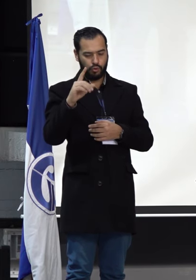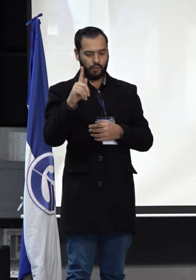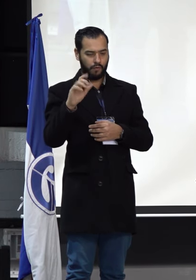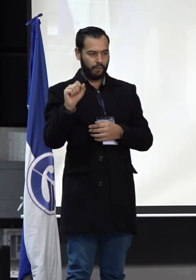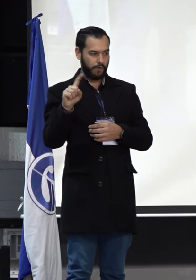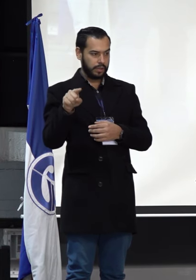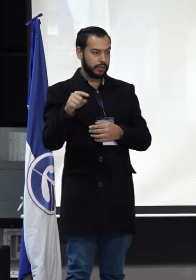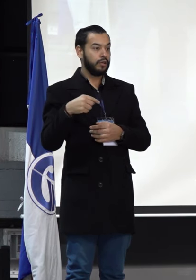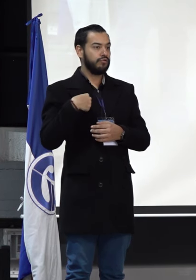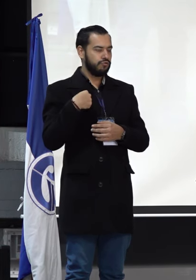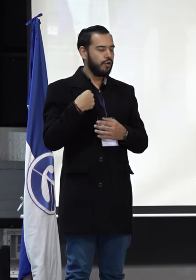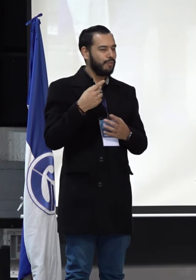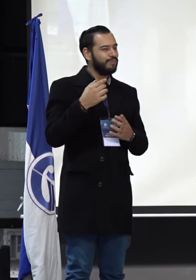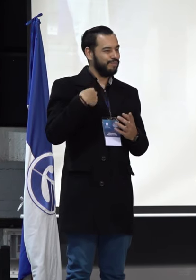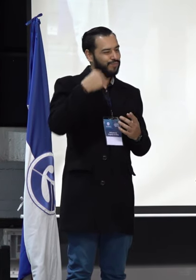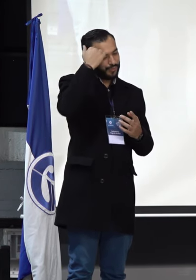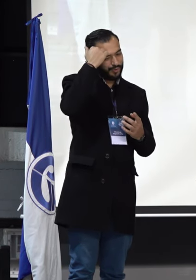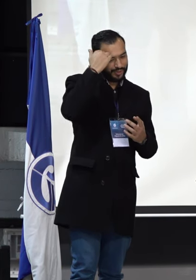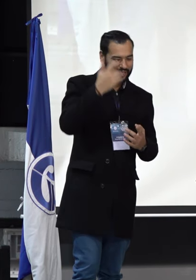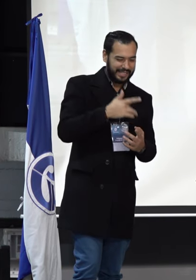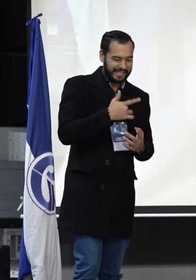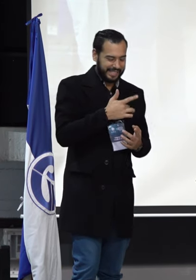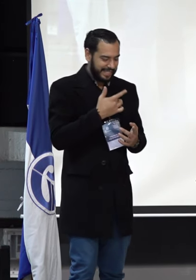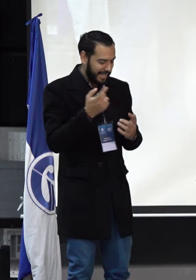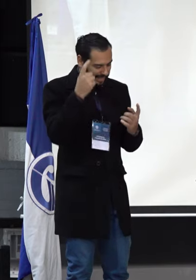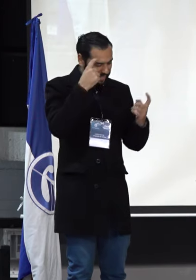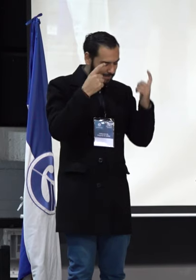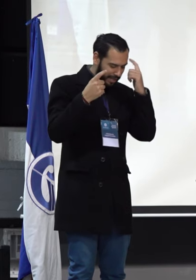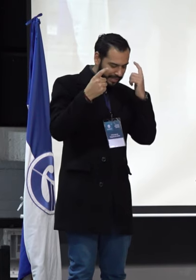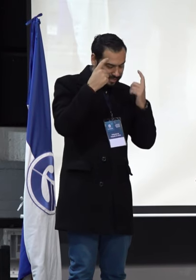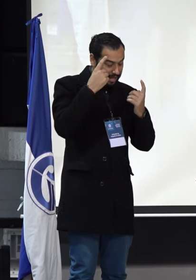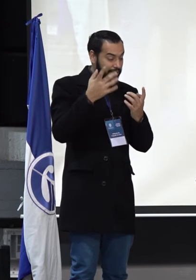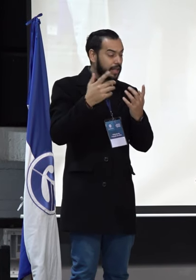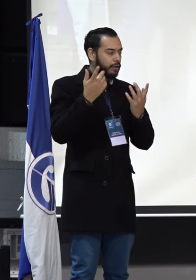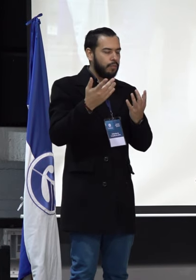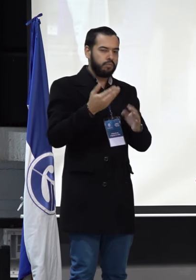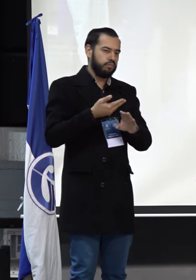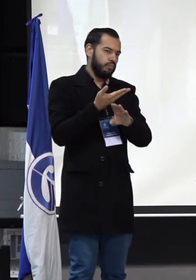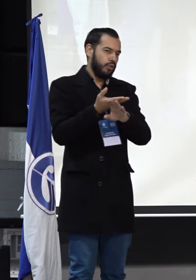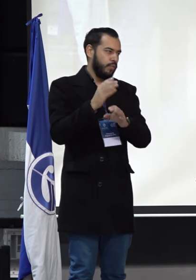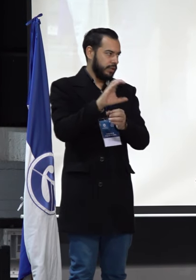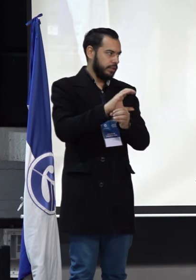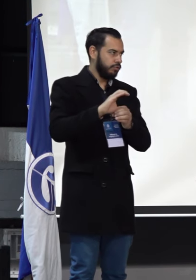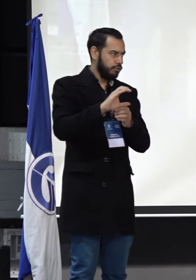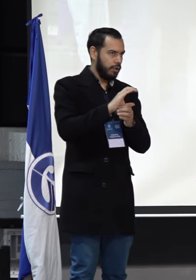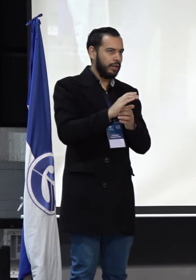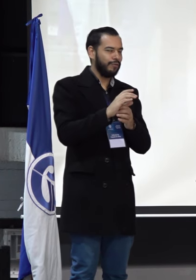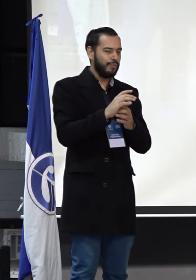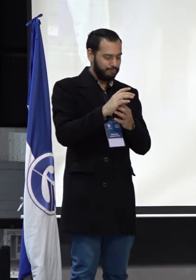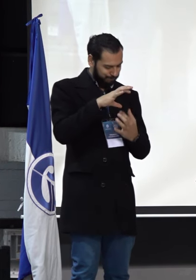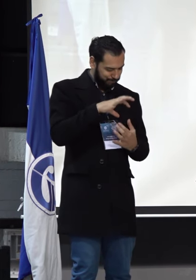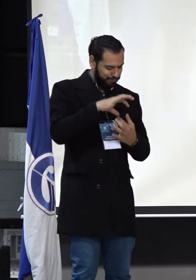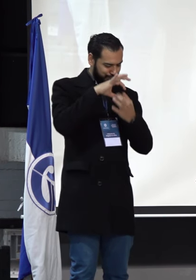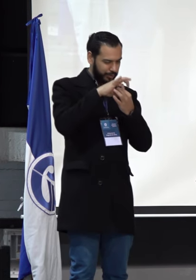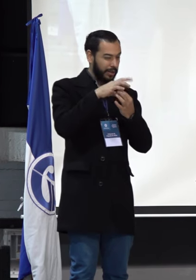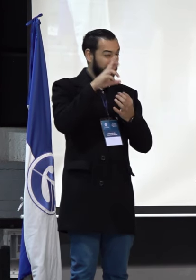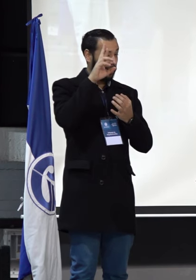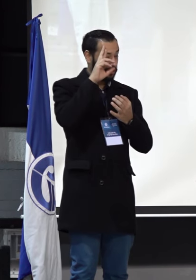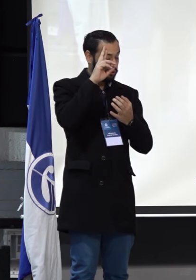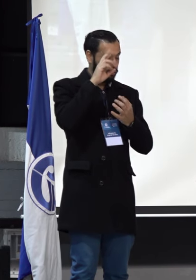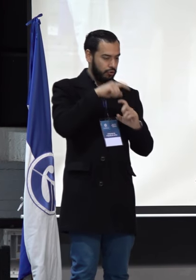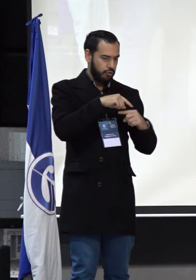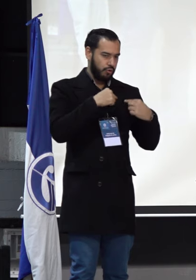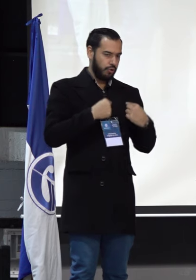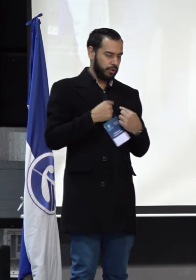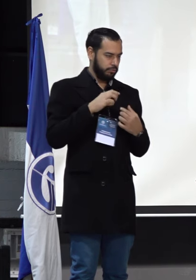sentipensante, una propuesta ciudadana también allí que concilia la razón y el corazón. He trabajado, estoy